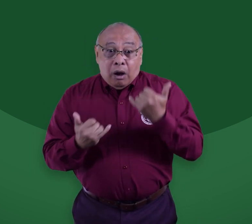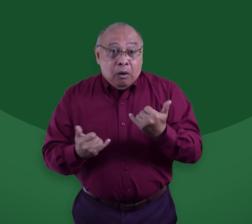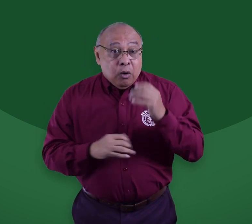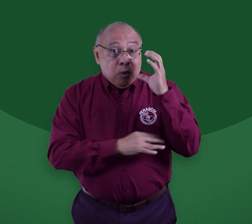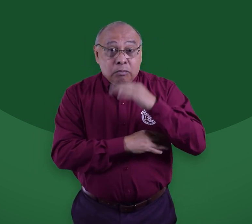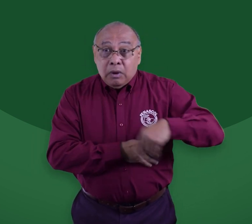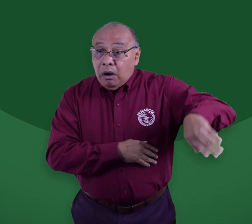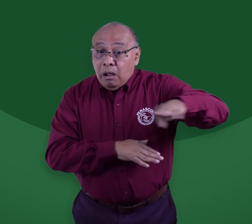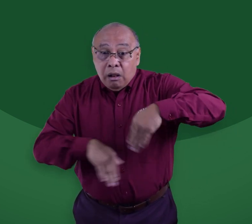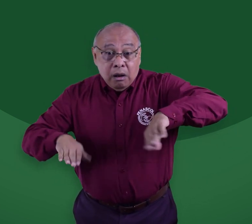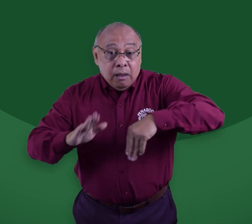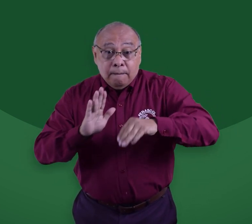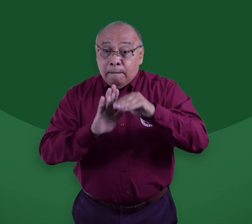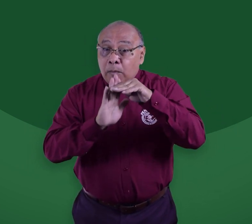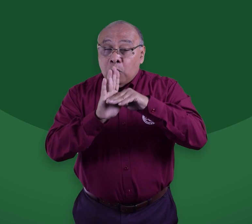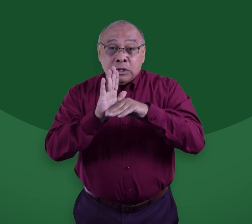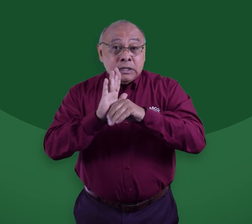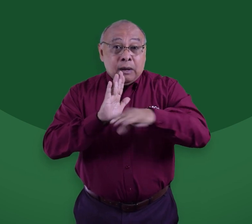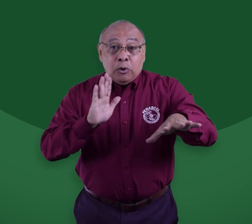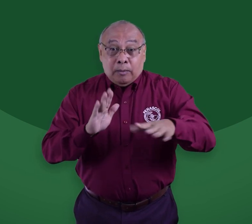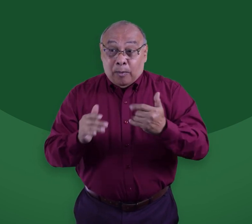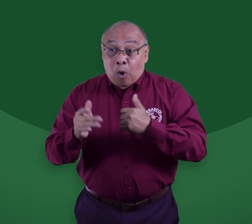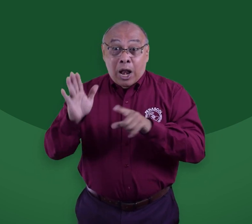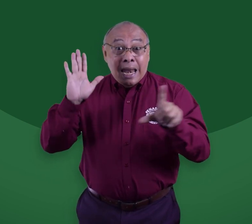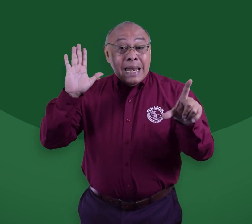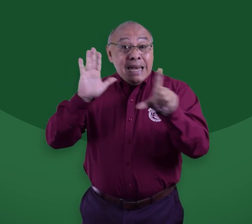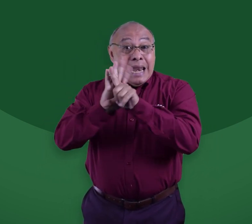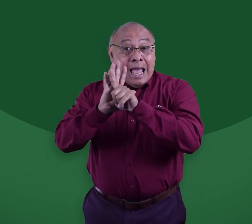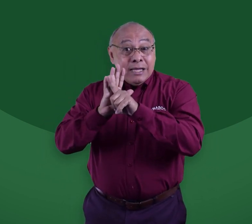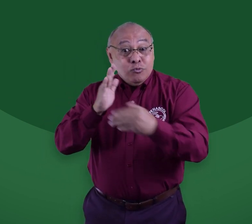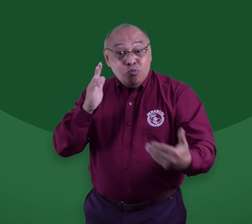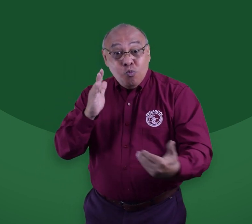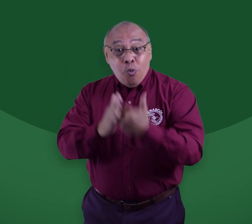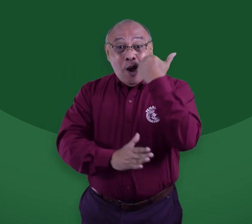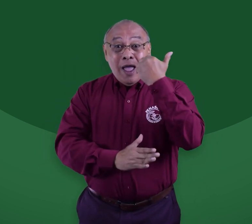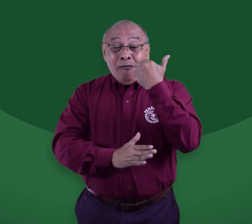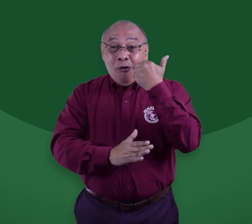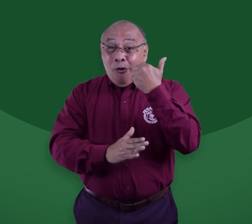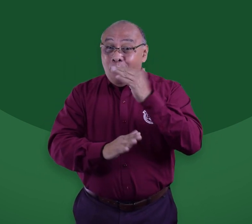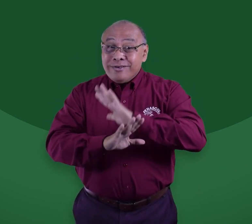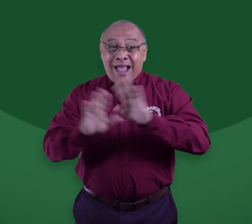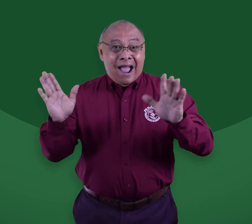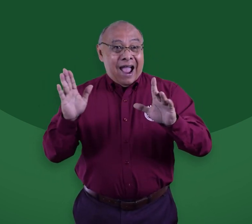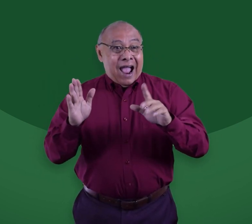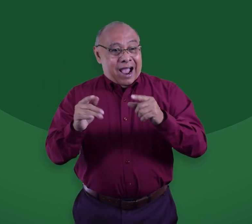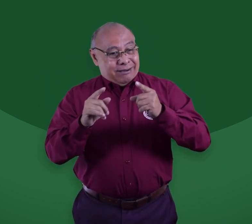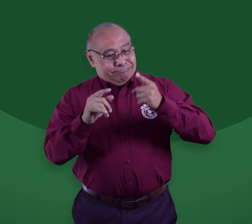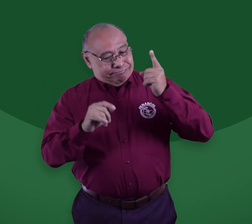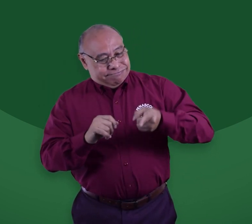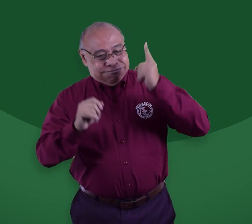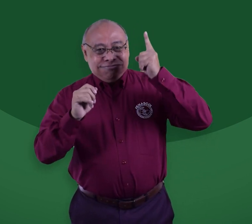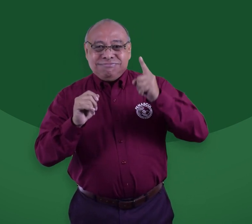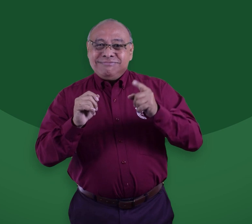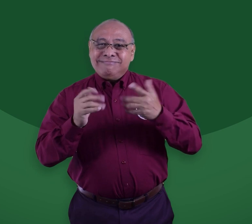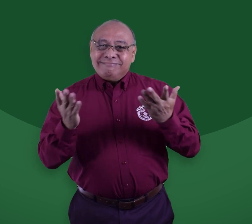en Colombia para este momento no hay ninguna política a este respecto. Con una ley aprobada